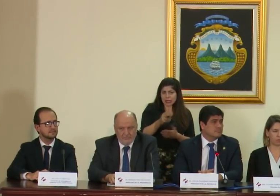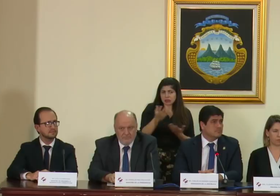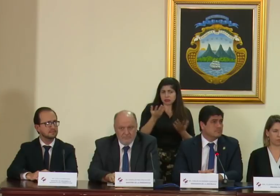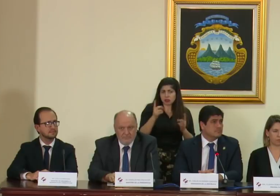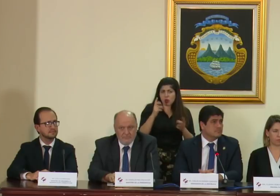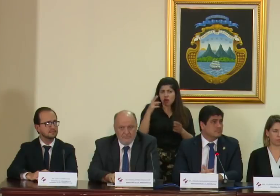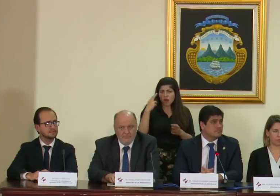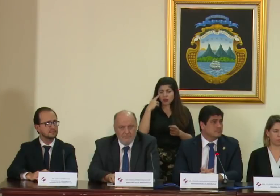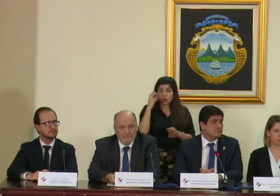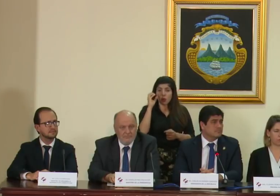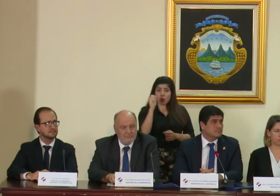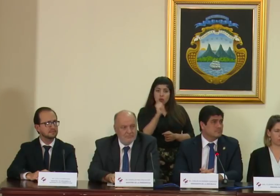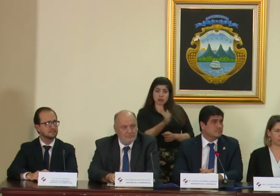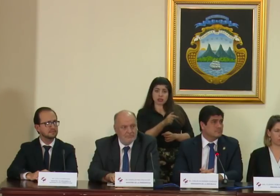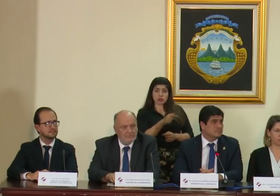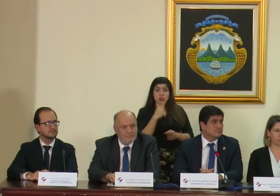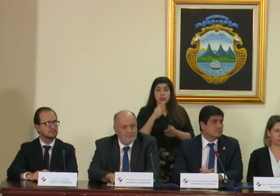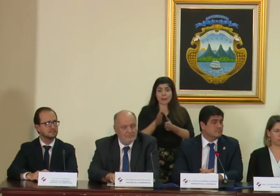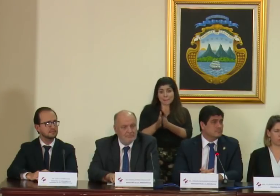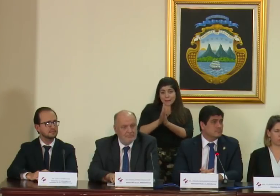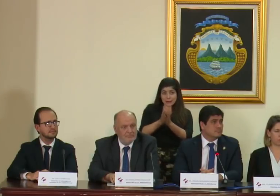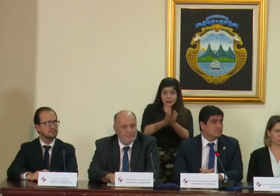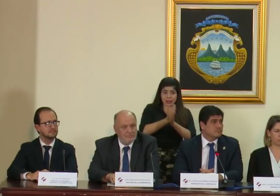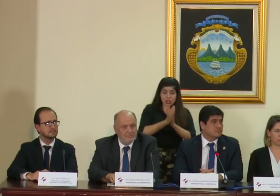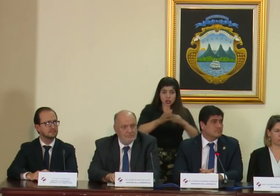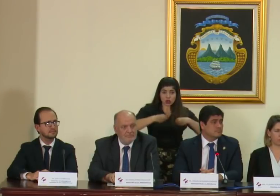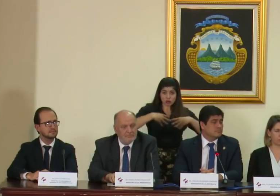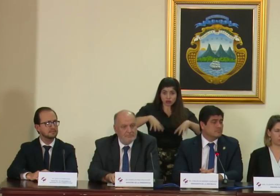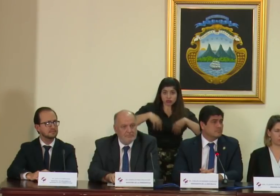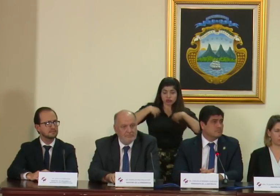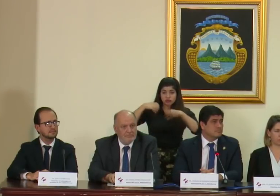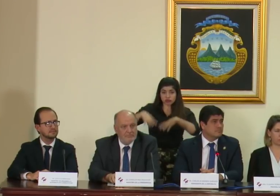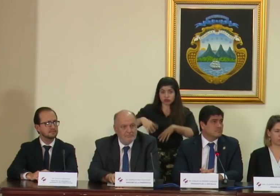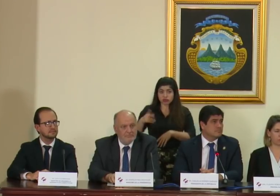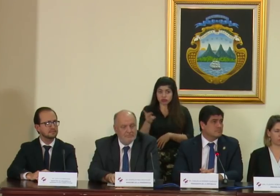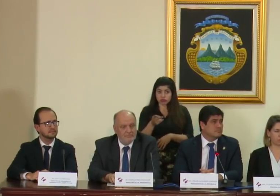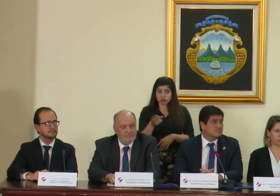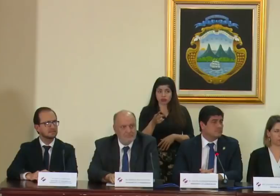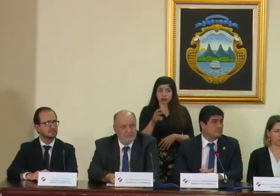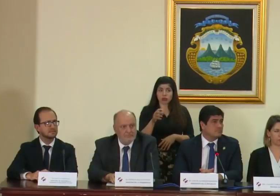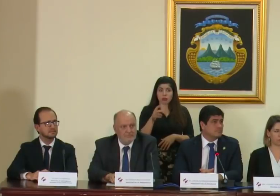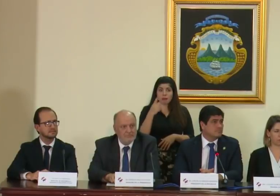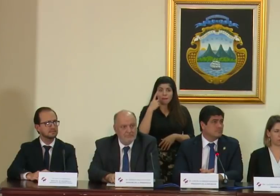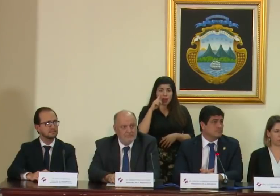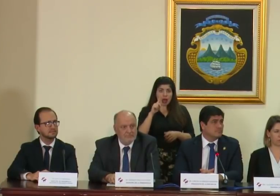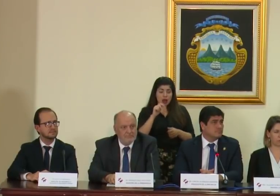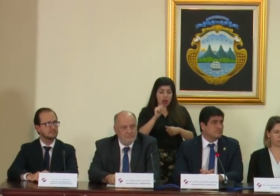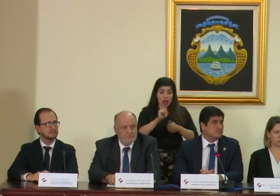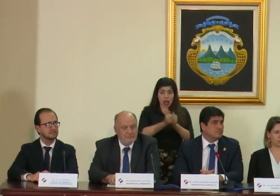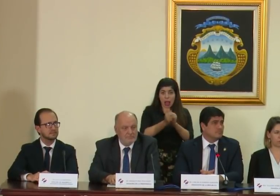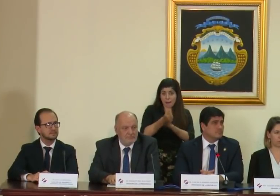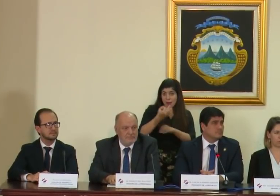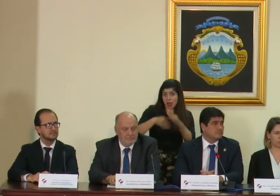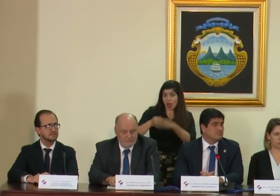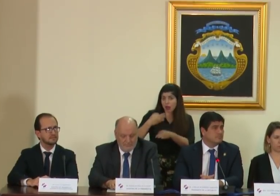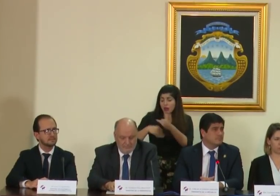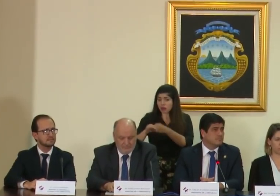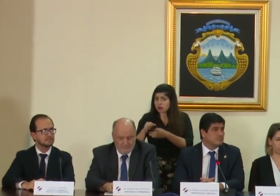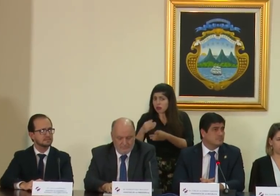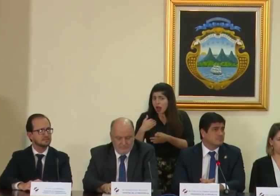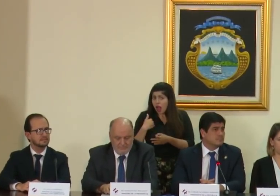o es que usted le solicitó la dimisión y para ir cambiando, renovando, vienen más